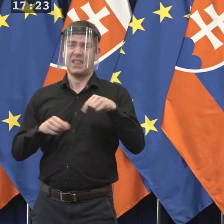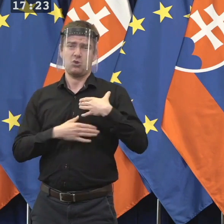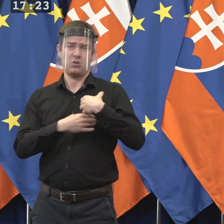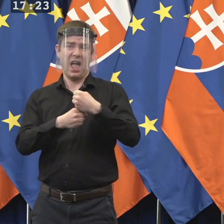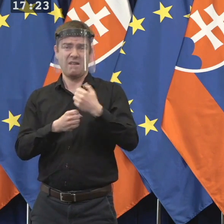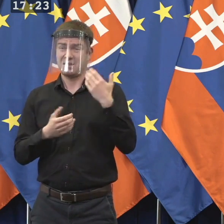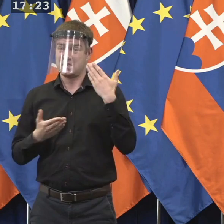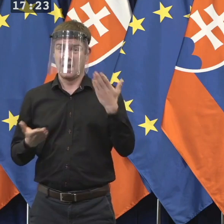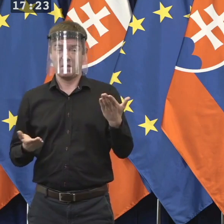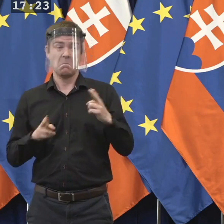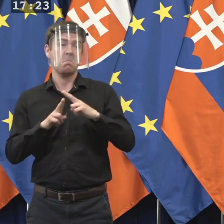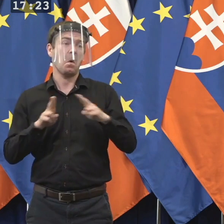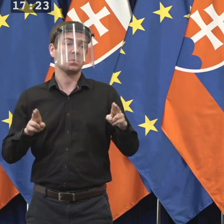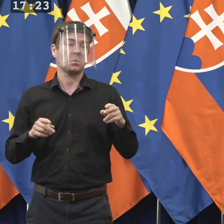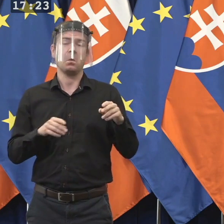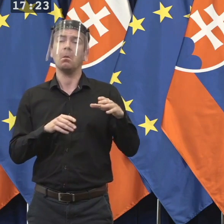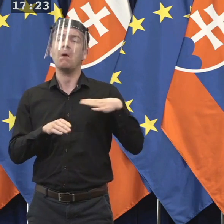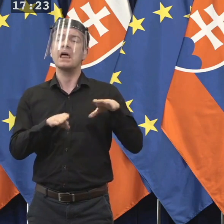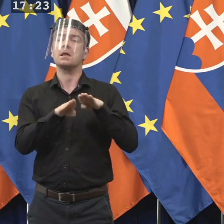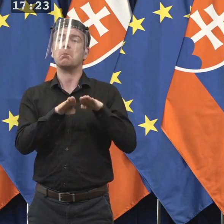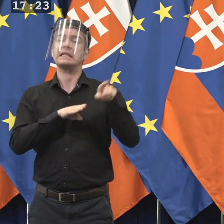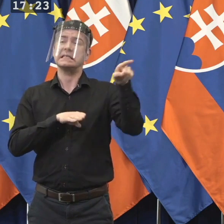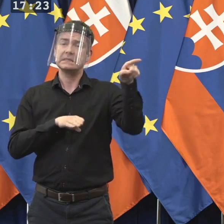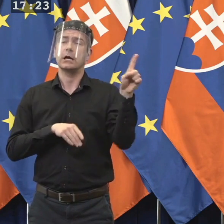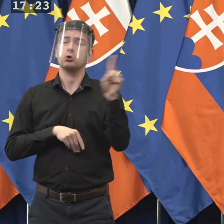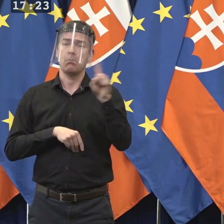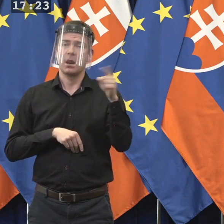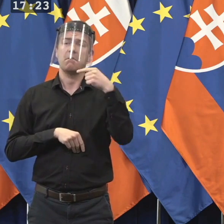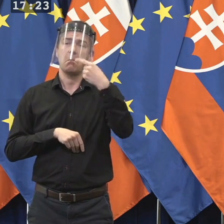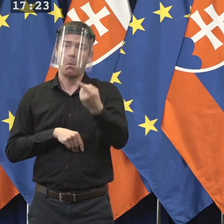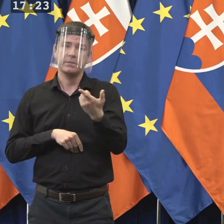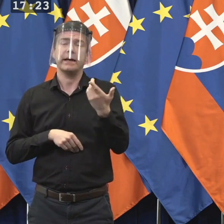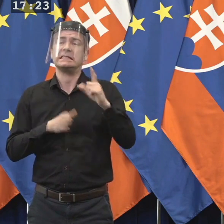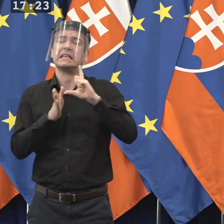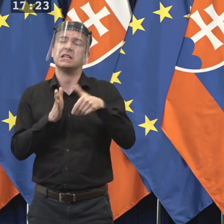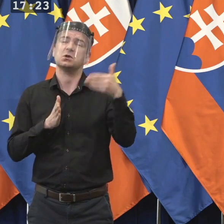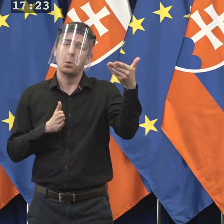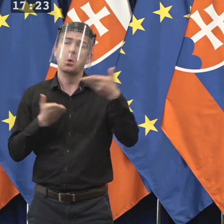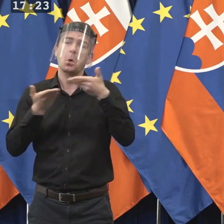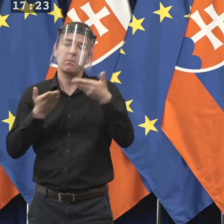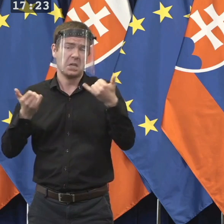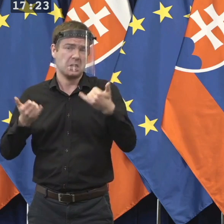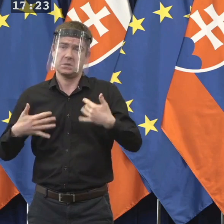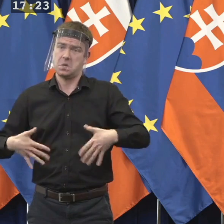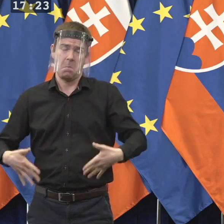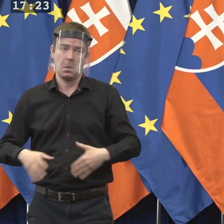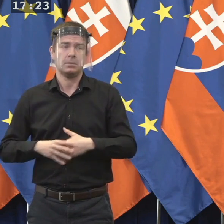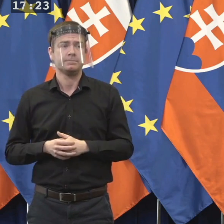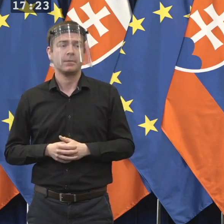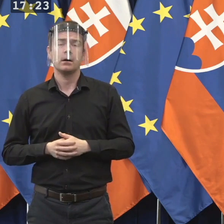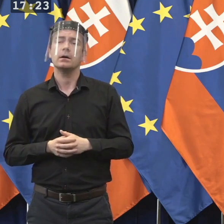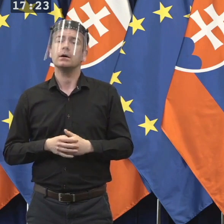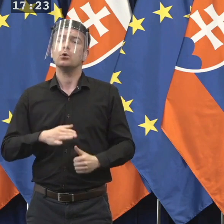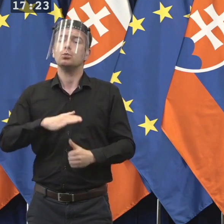Možno, pán minister, predloží na najbližšie rokovanie vlády. My sme dostali informáciu, myslím, že na ústredný krízový štáb posledný, ktorý bol, že